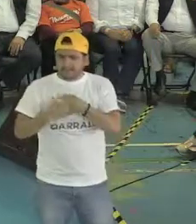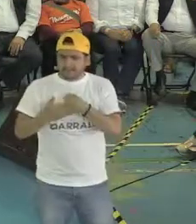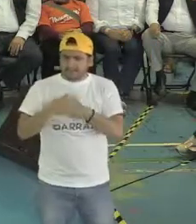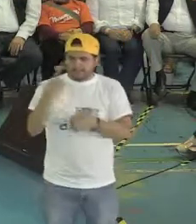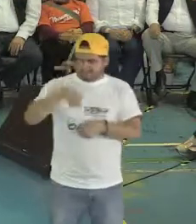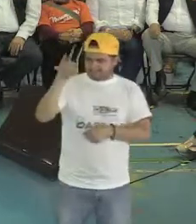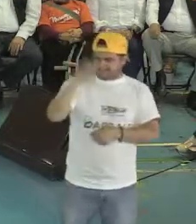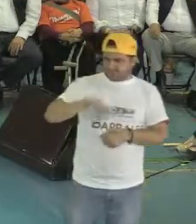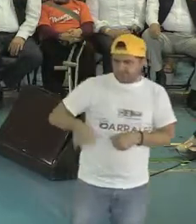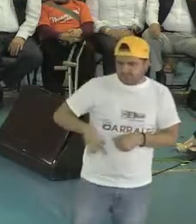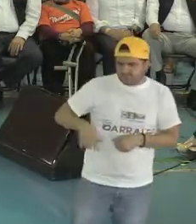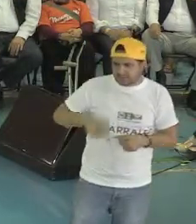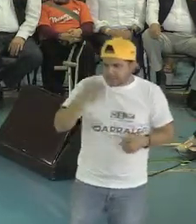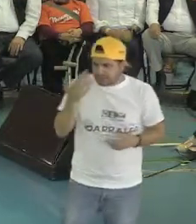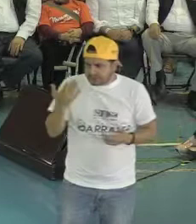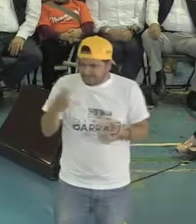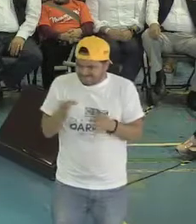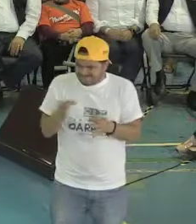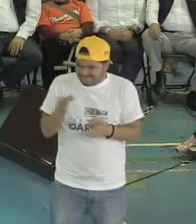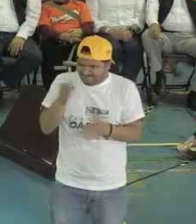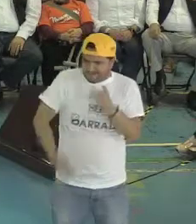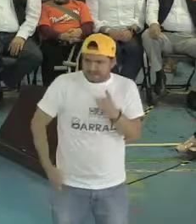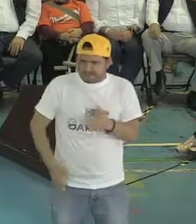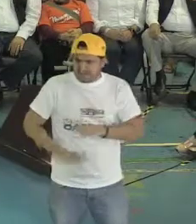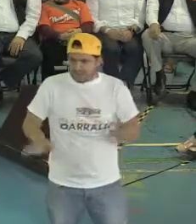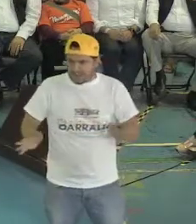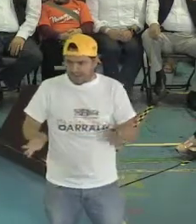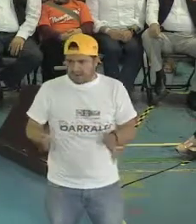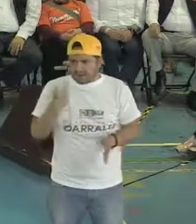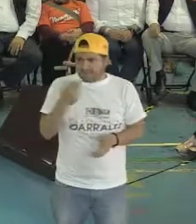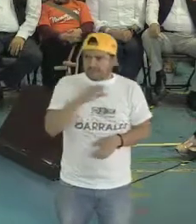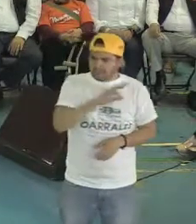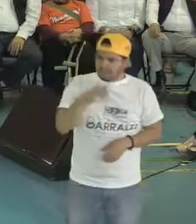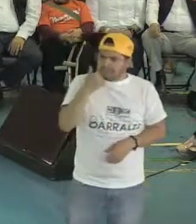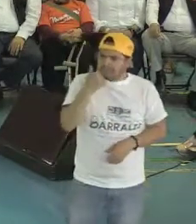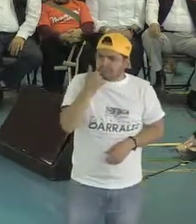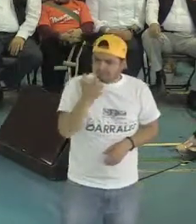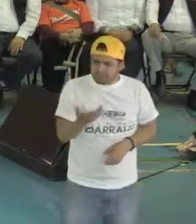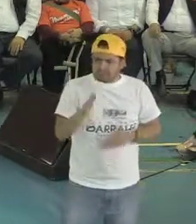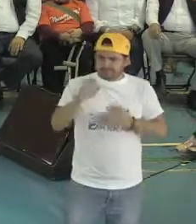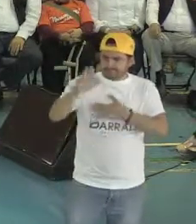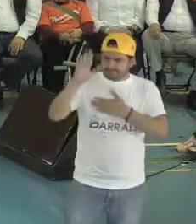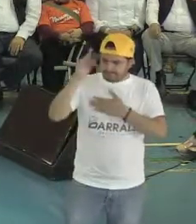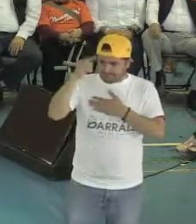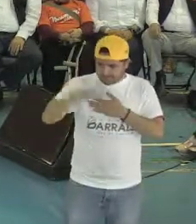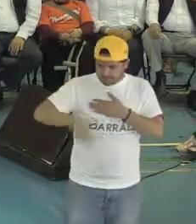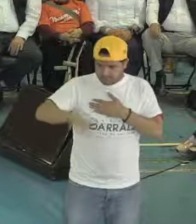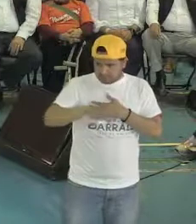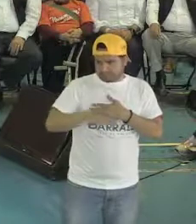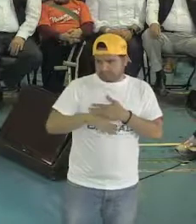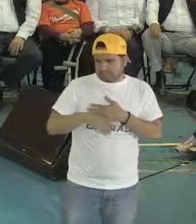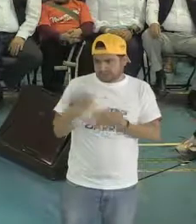vamos a tener fiesta ahora que ganemos la jefatura, pero también quiero concluirme para que después de